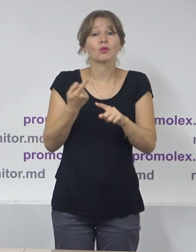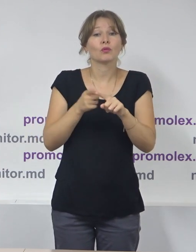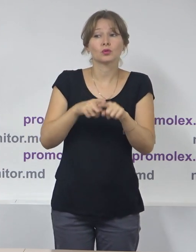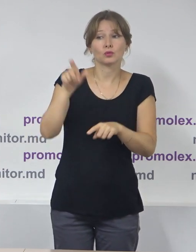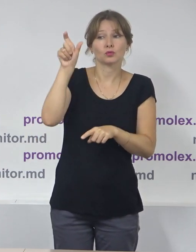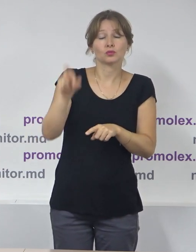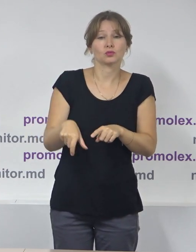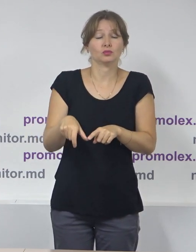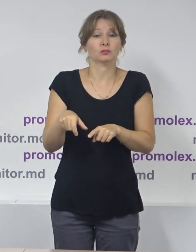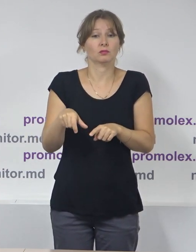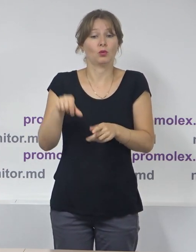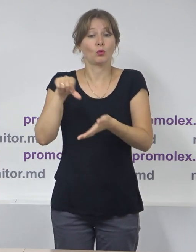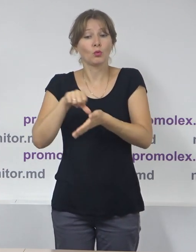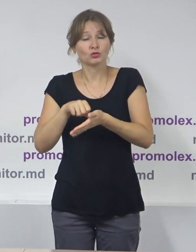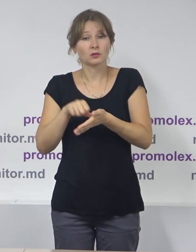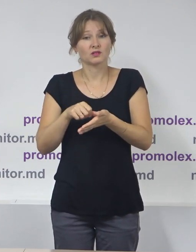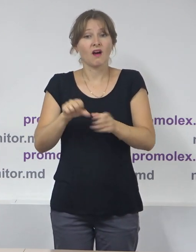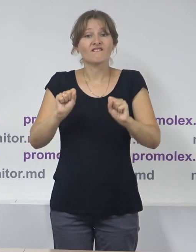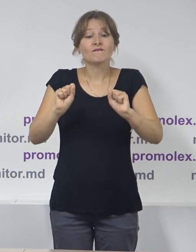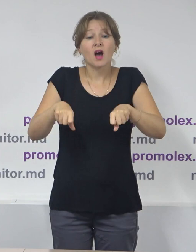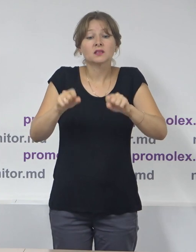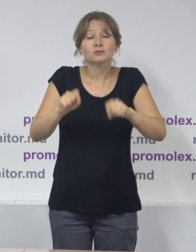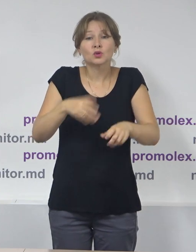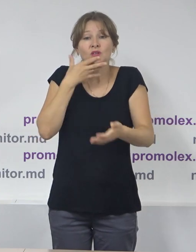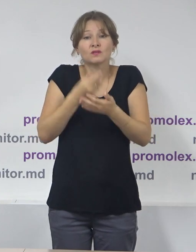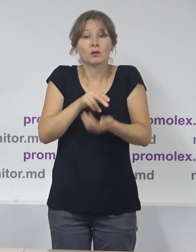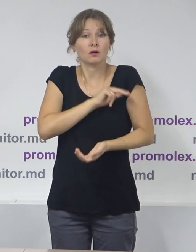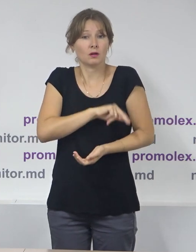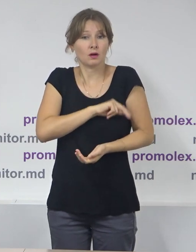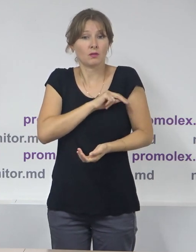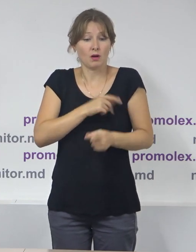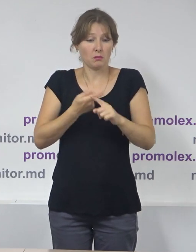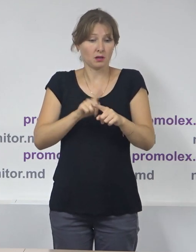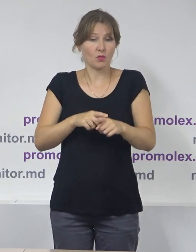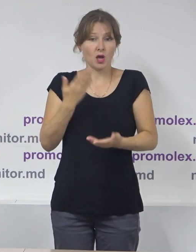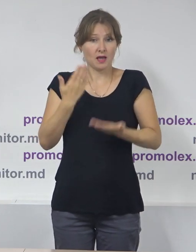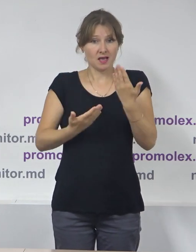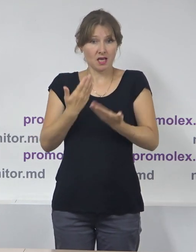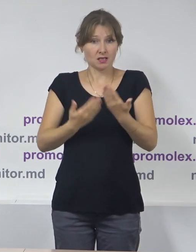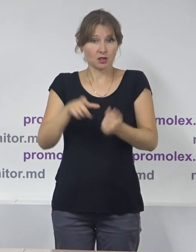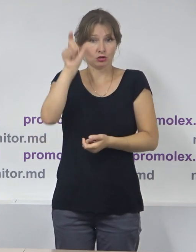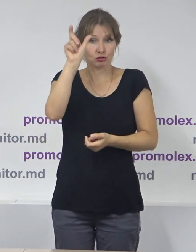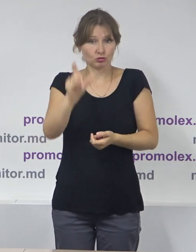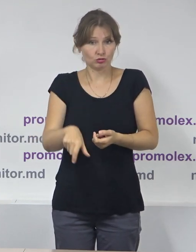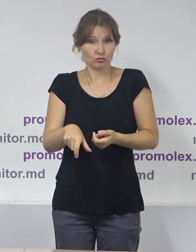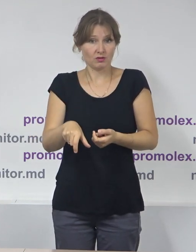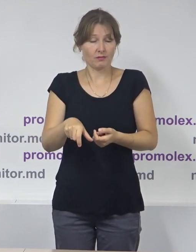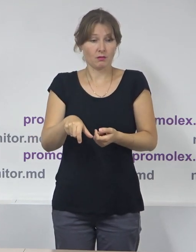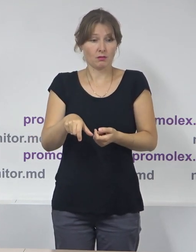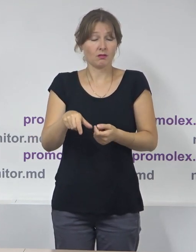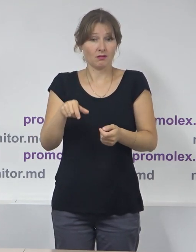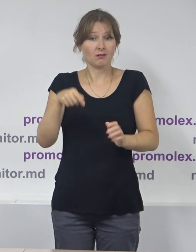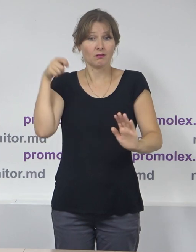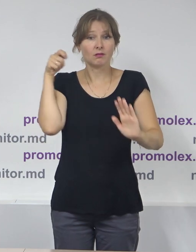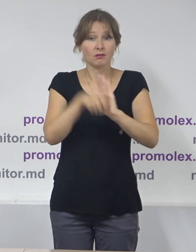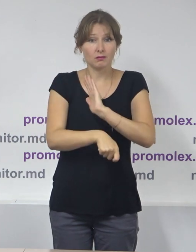acestor norme. Acestea sunt principalele aspecte ale cadrului legal care, iarăși, sunt foarte importante pentru a